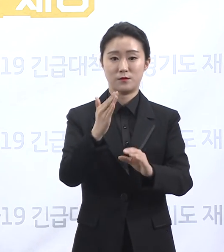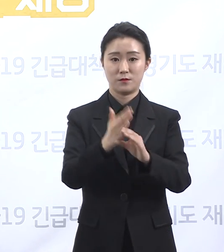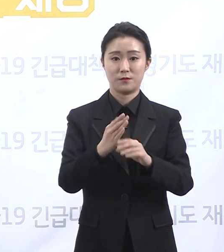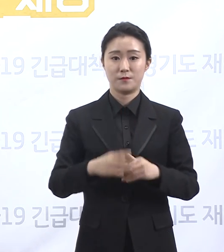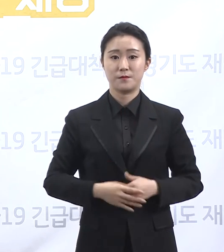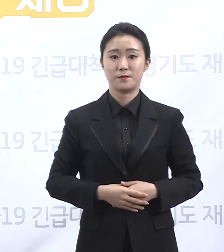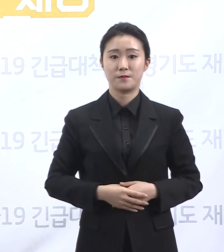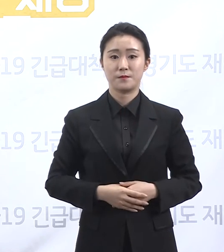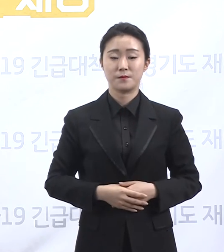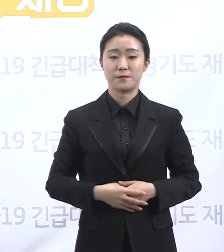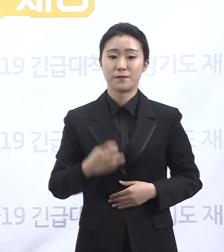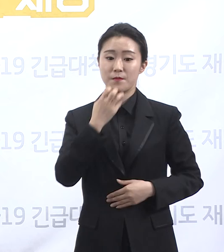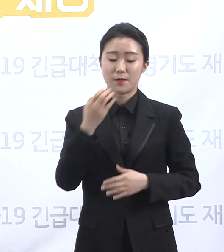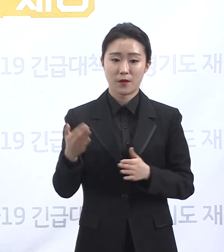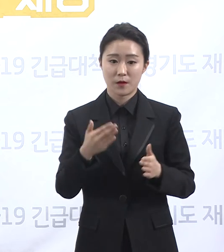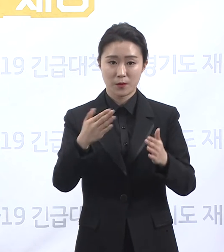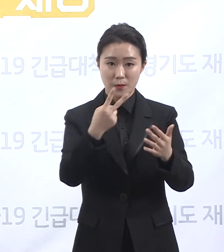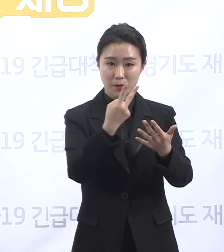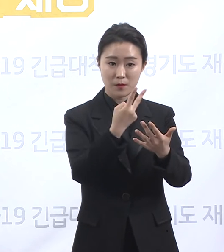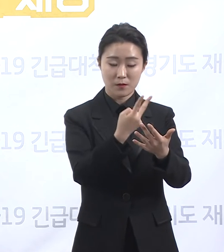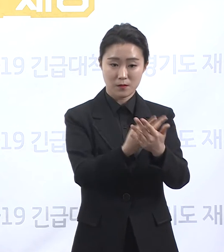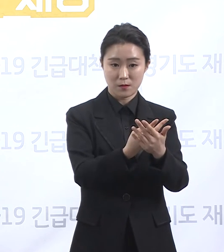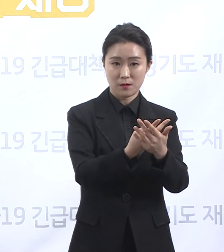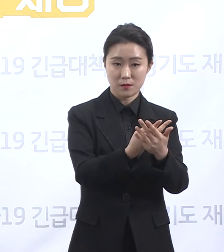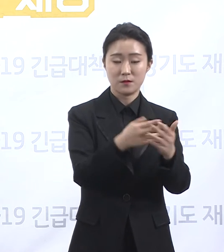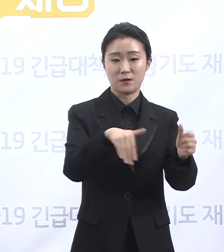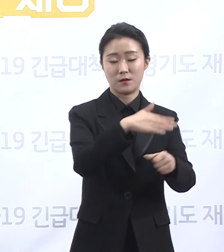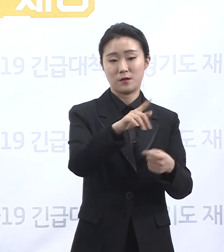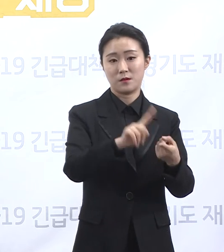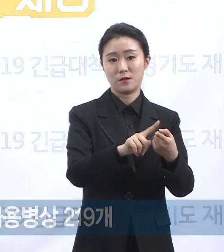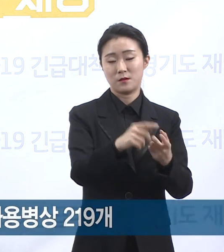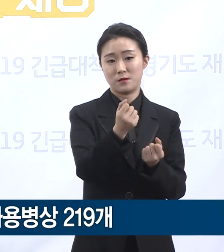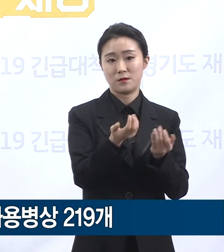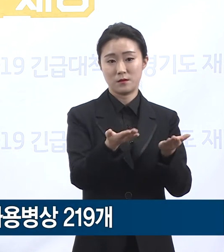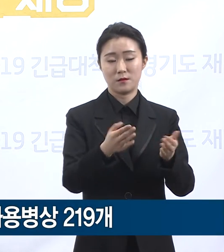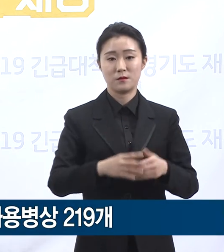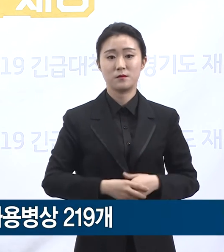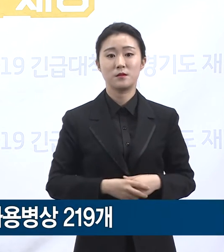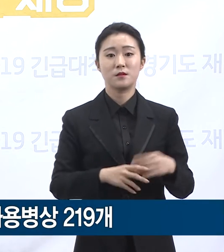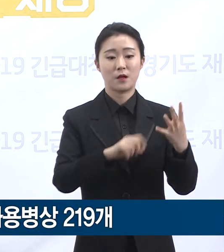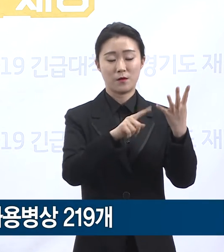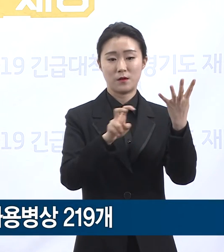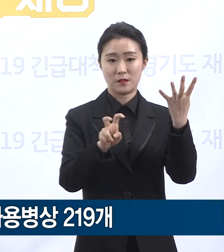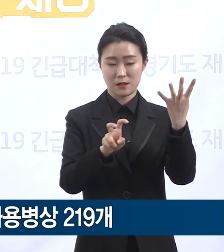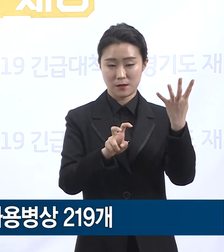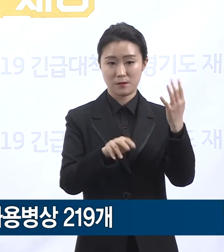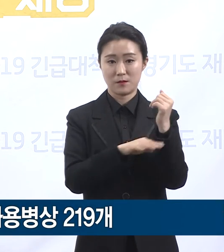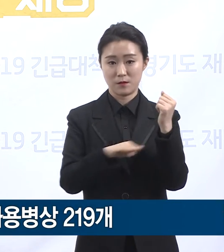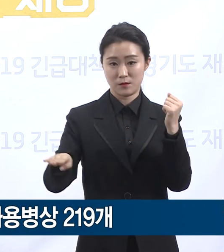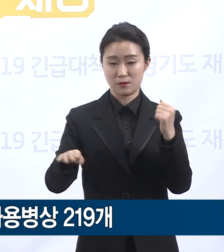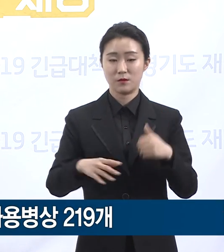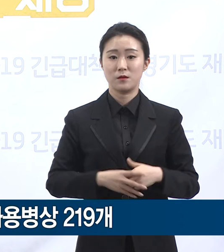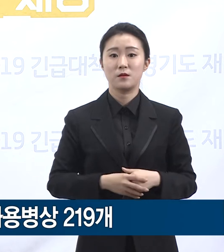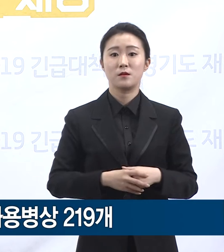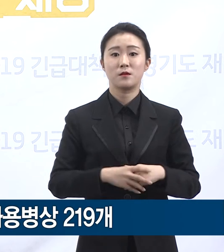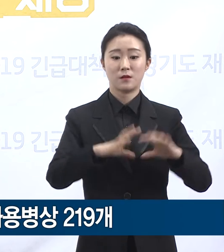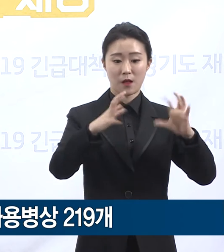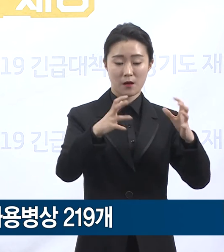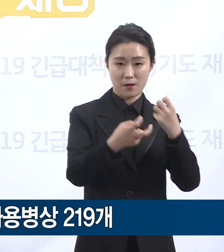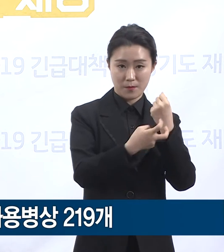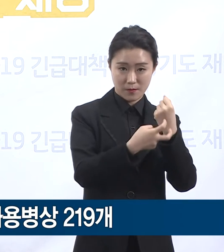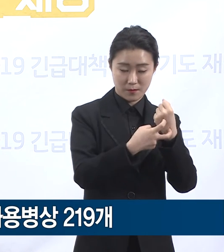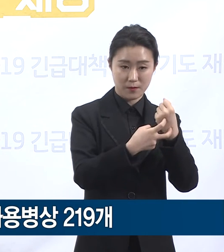다음은 경기도 병상 운용 현황입니다. 4월 20일 0시 기준 경기도는 국가지정입원치료병상